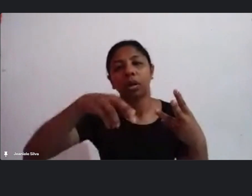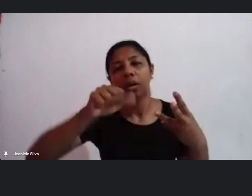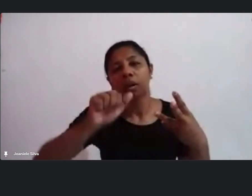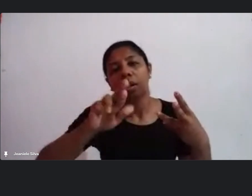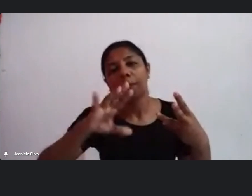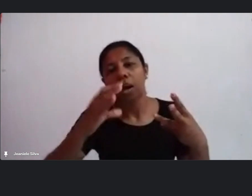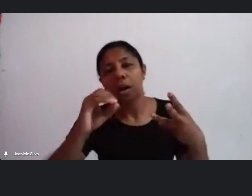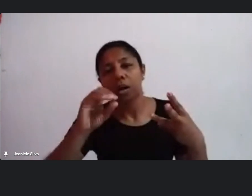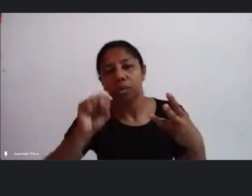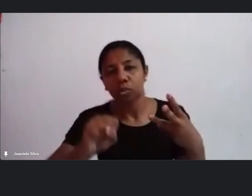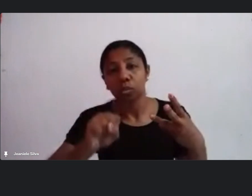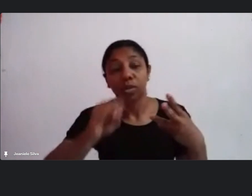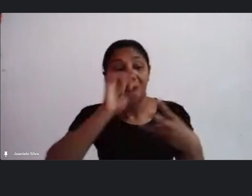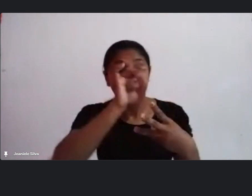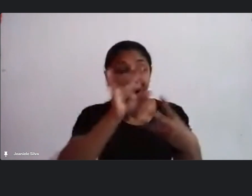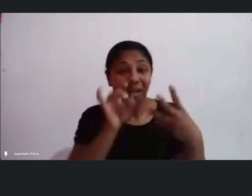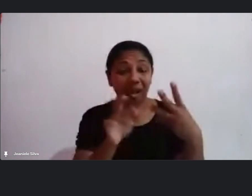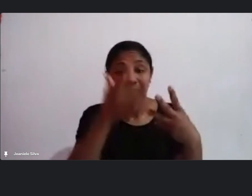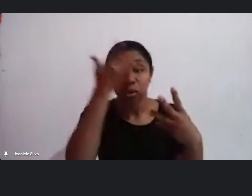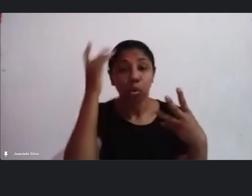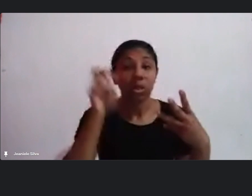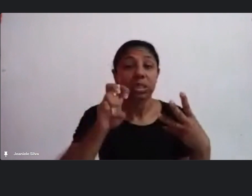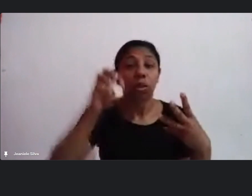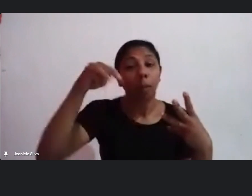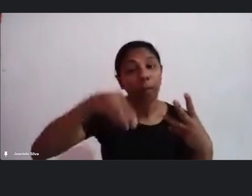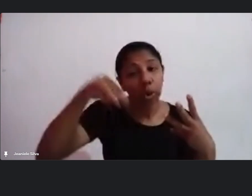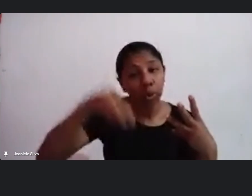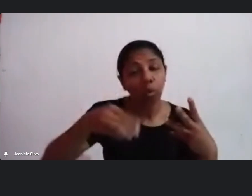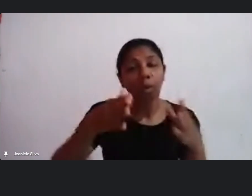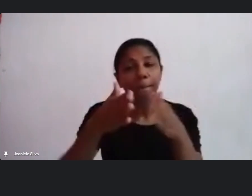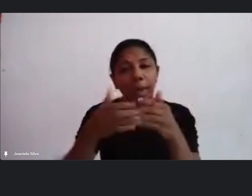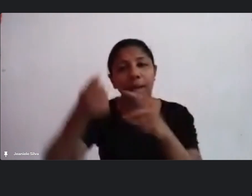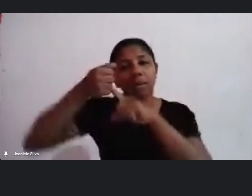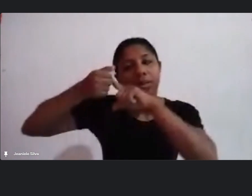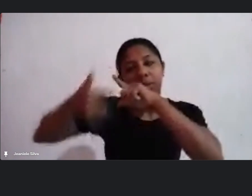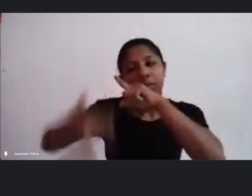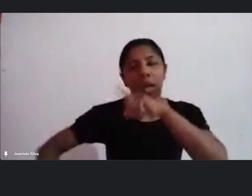um cinco minutos peço para se alvo descrever o primeiro Altair